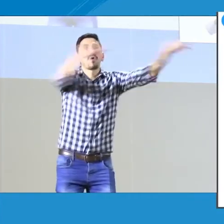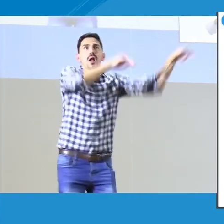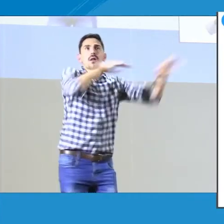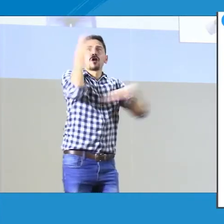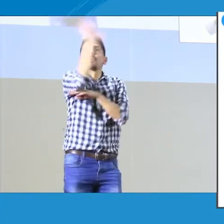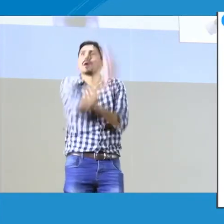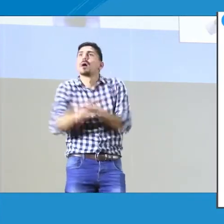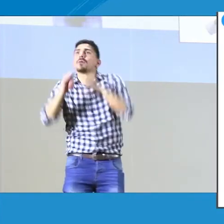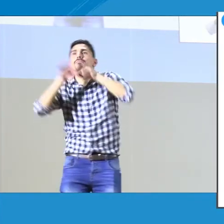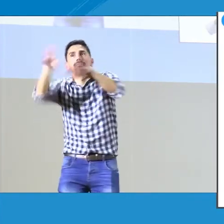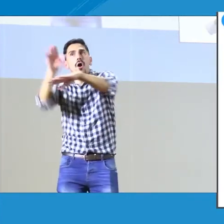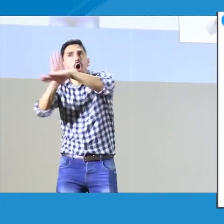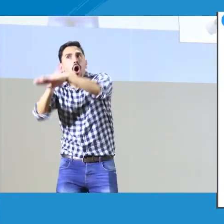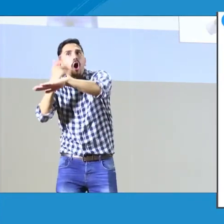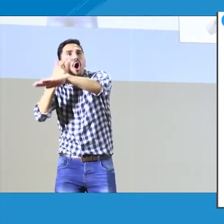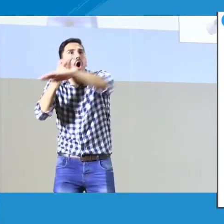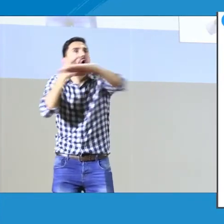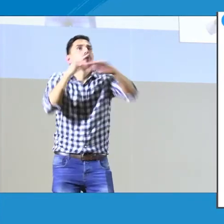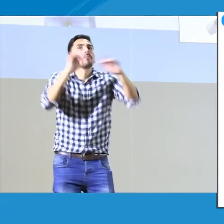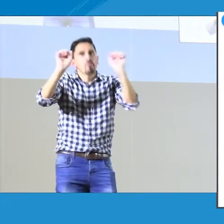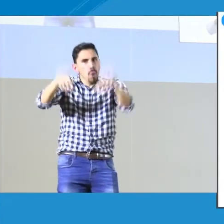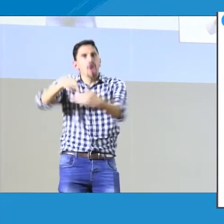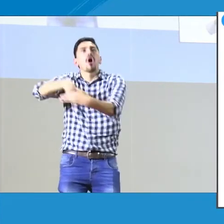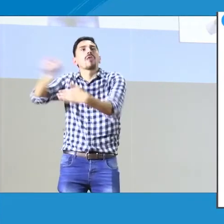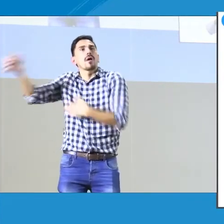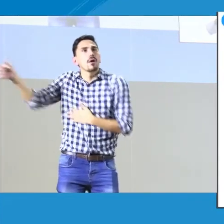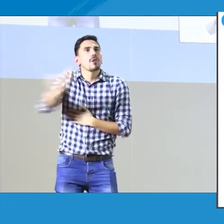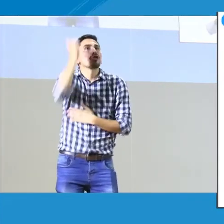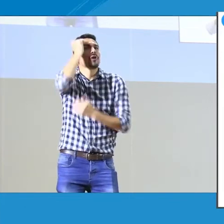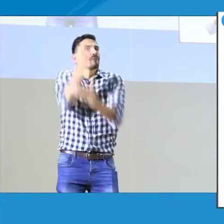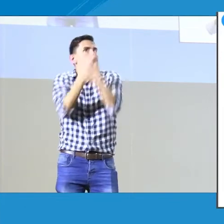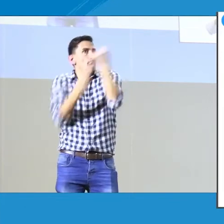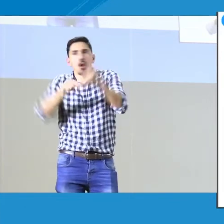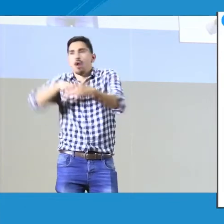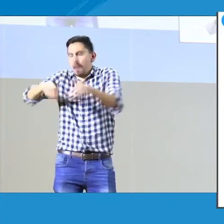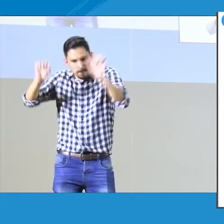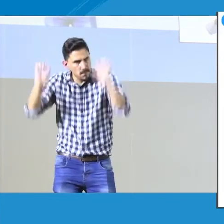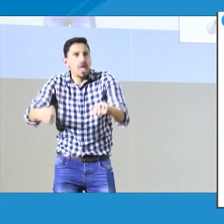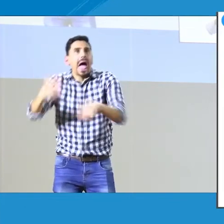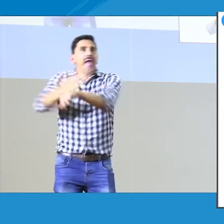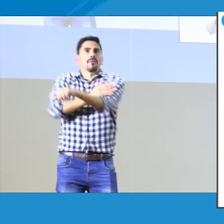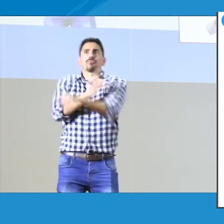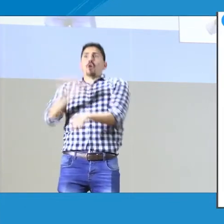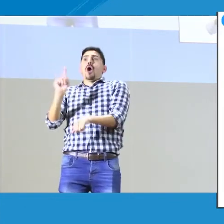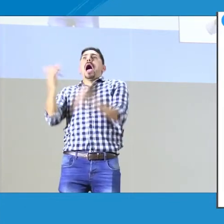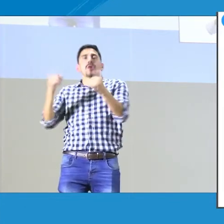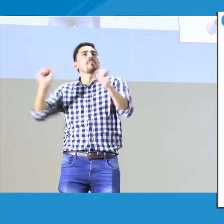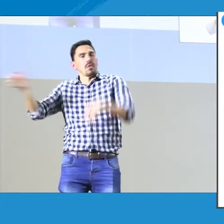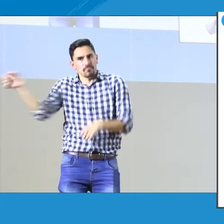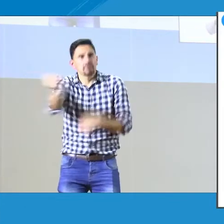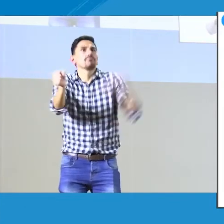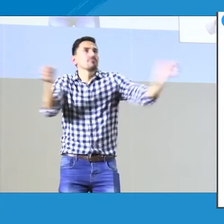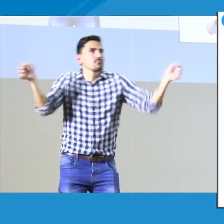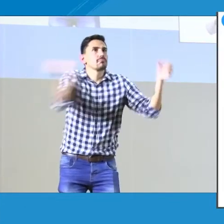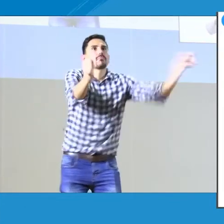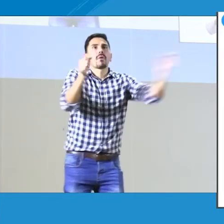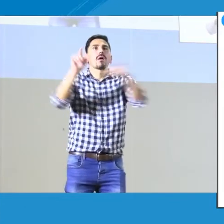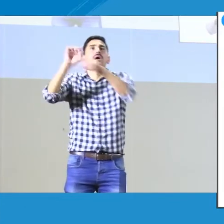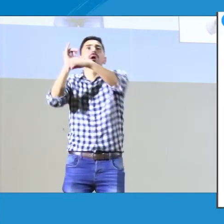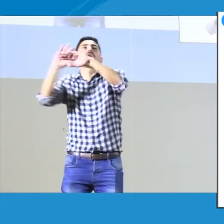mismo discurso y en todo el territorio nacional se pueda conocer y se pueda implementar la adecuación de